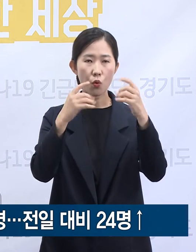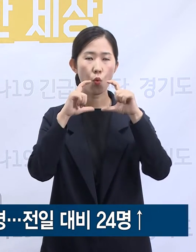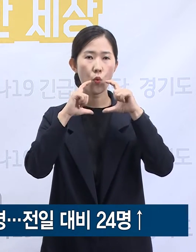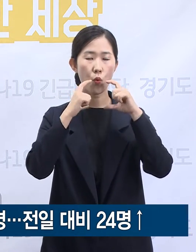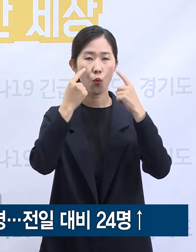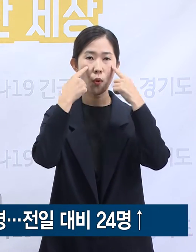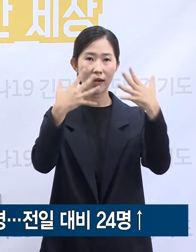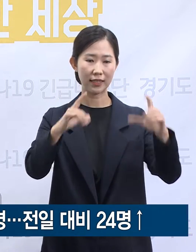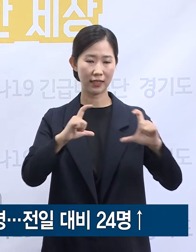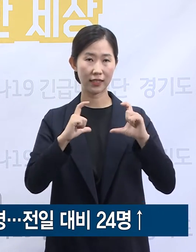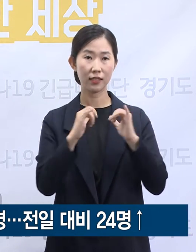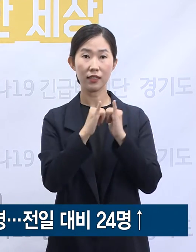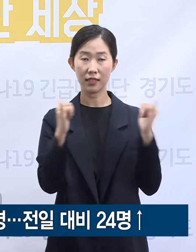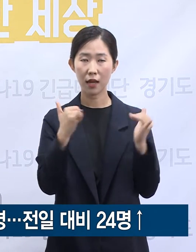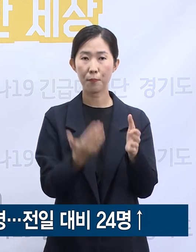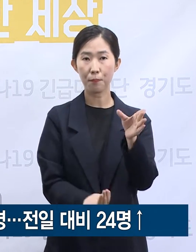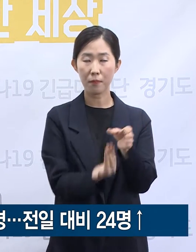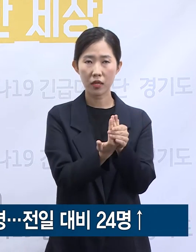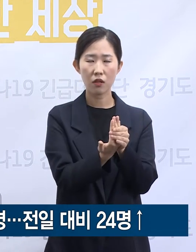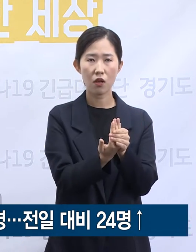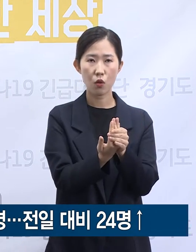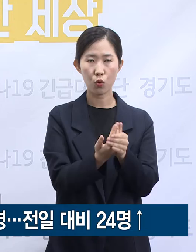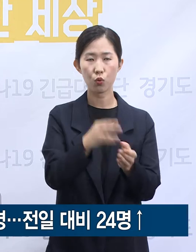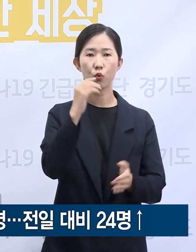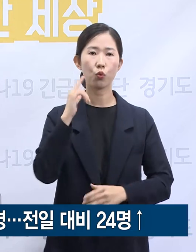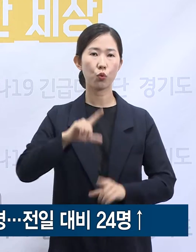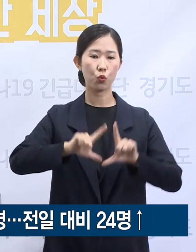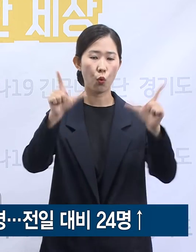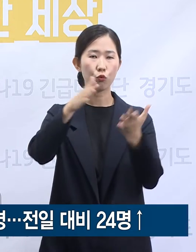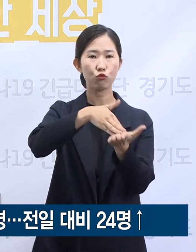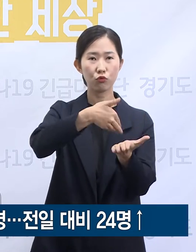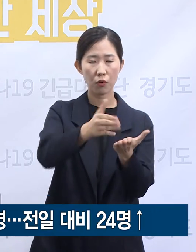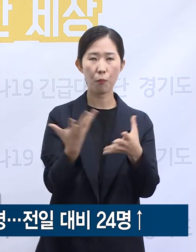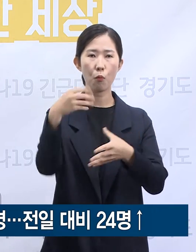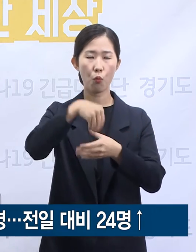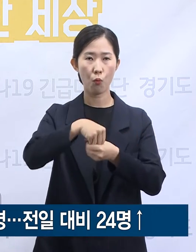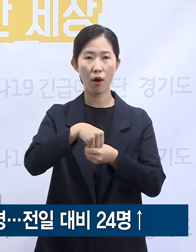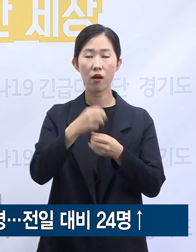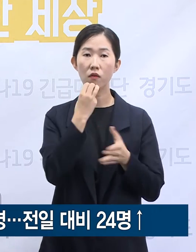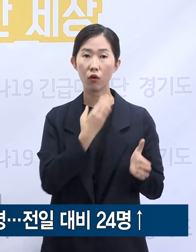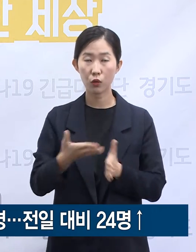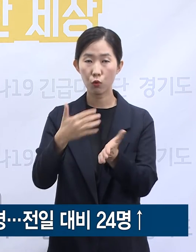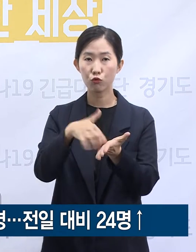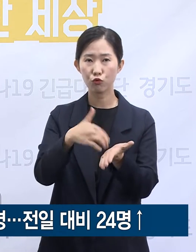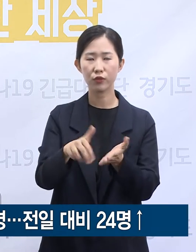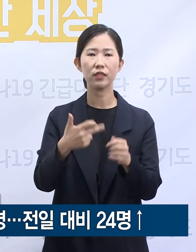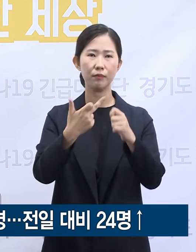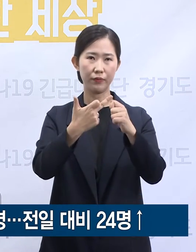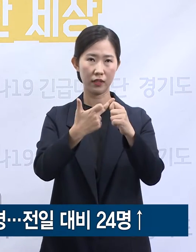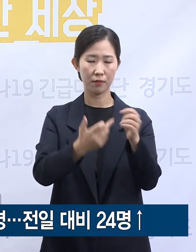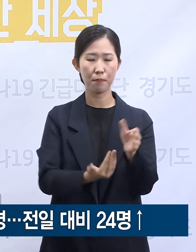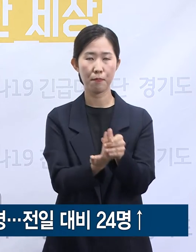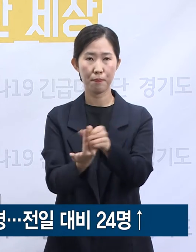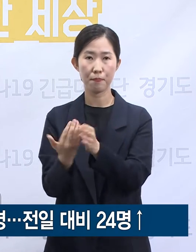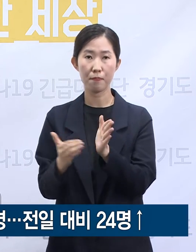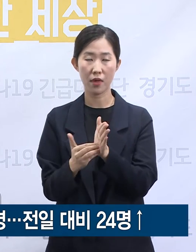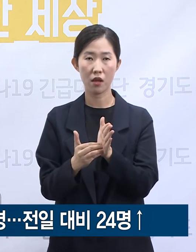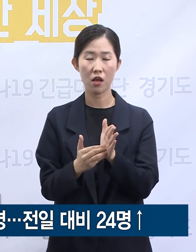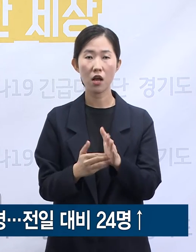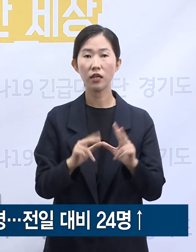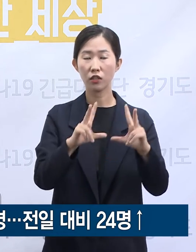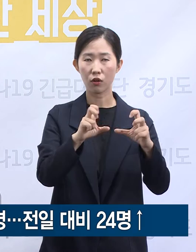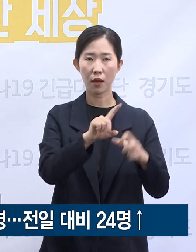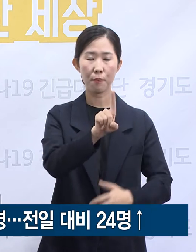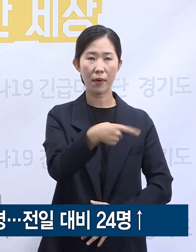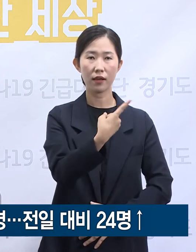동두천시를 포함하여 도내 26개 시군에서 확진자가 발생하였으며 시군별로는 성남시 116명, 부천시